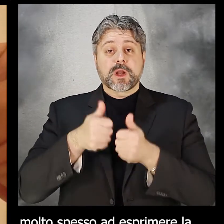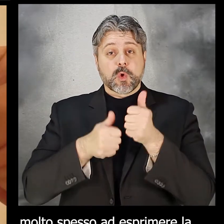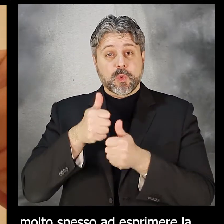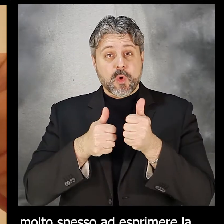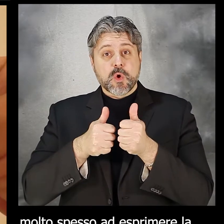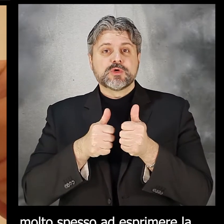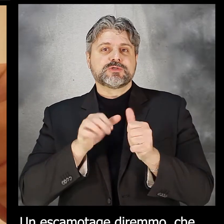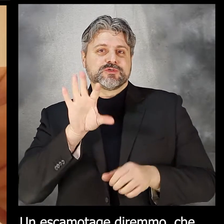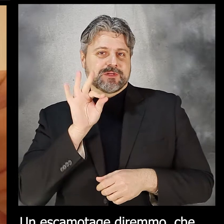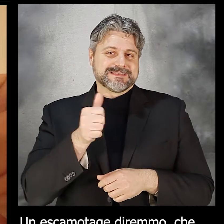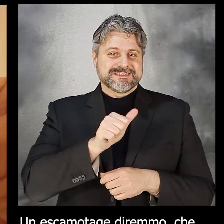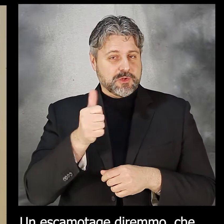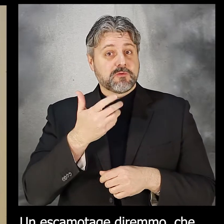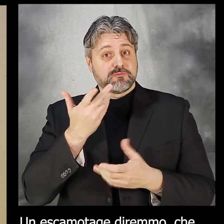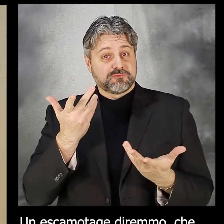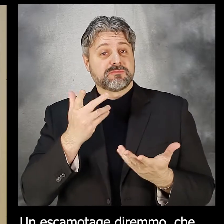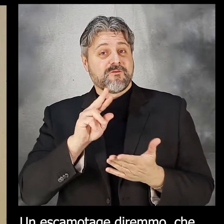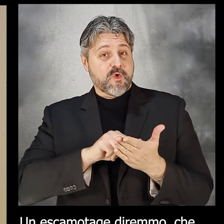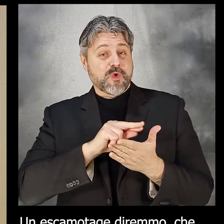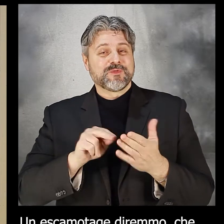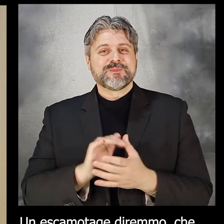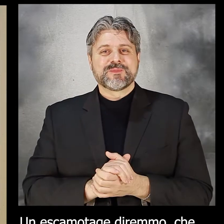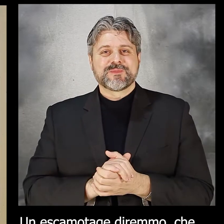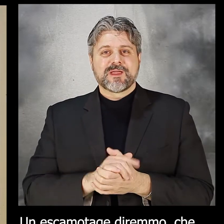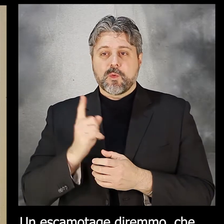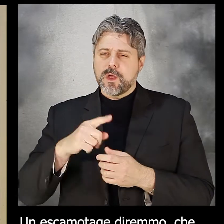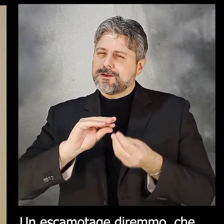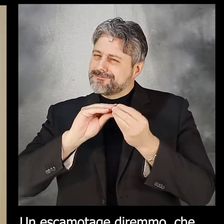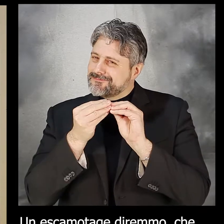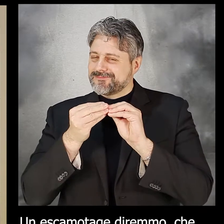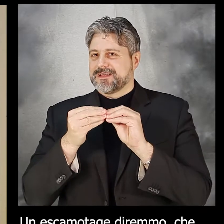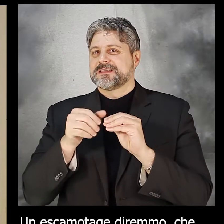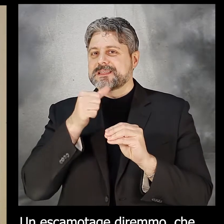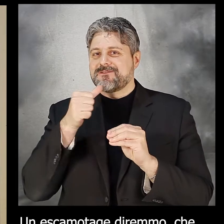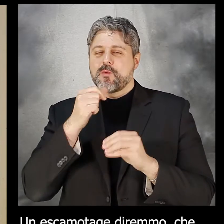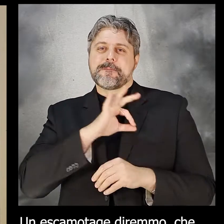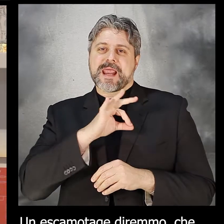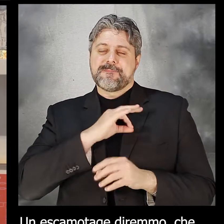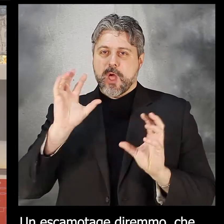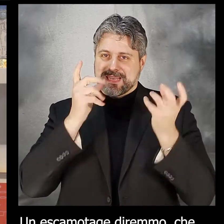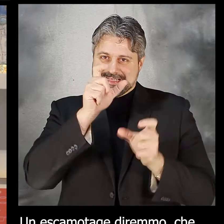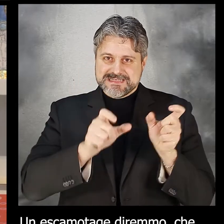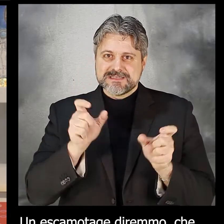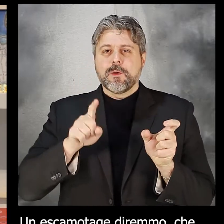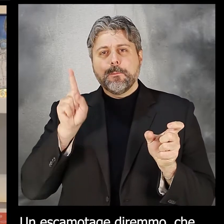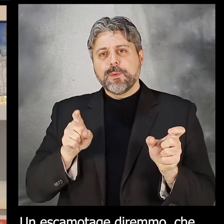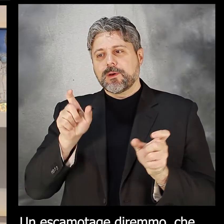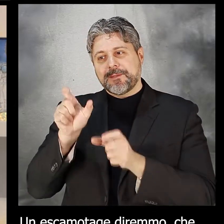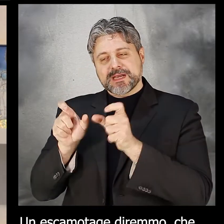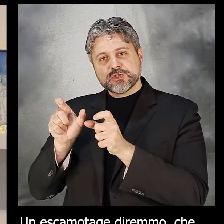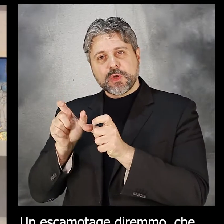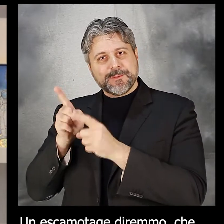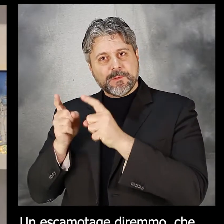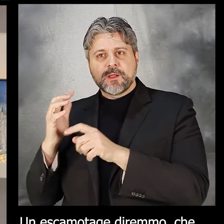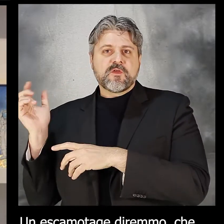e per i concorsi. Un escannotaggio, diremmo, che oltre a temiare gli artisti, invita il